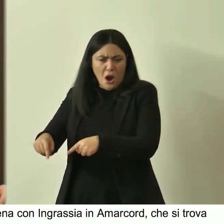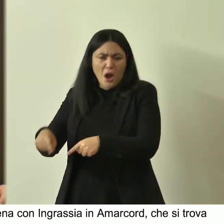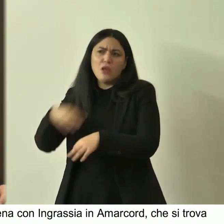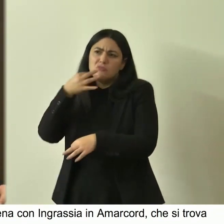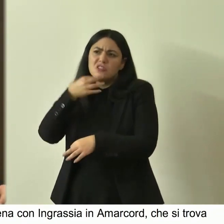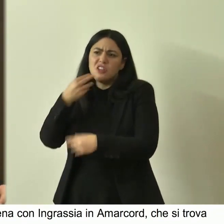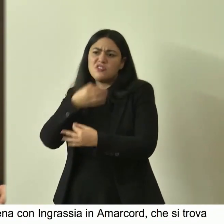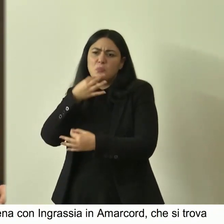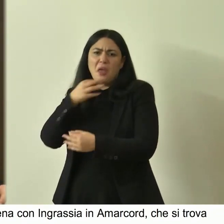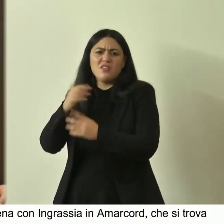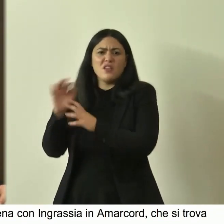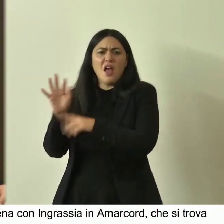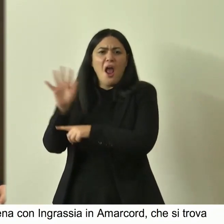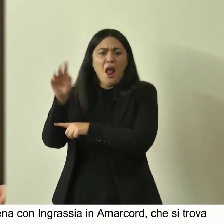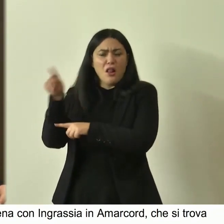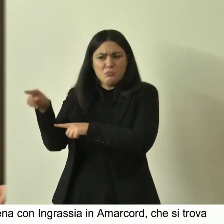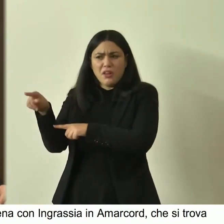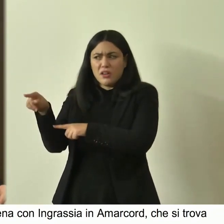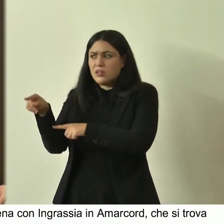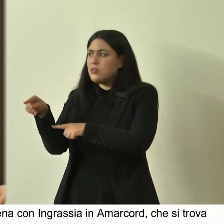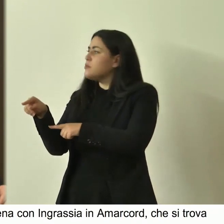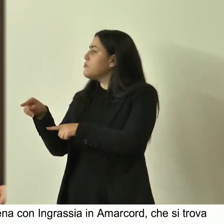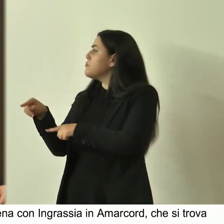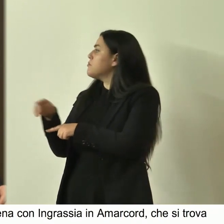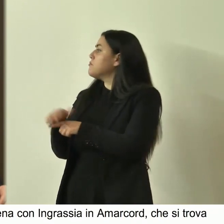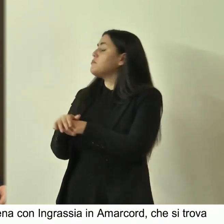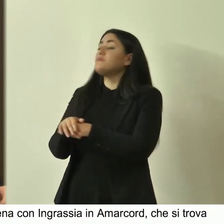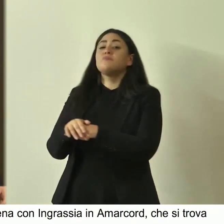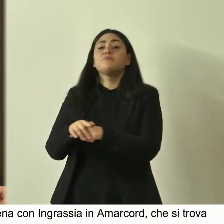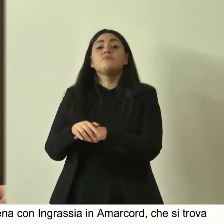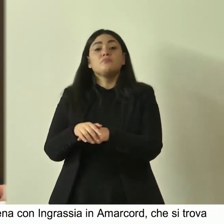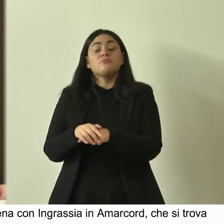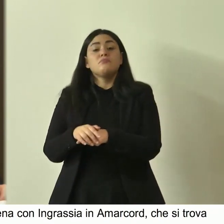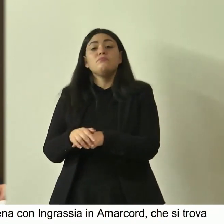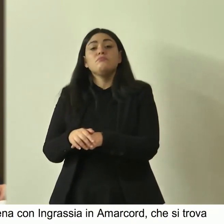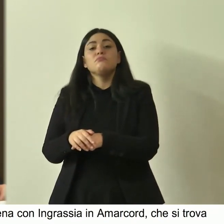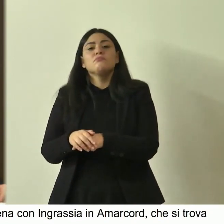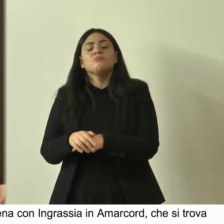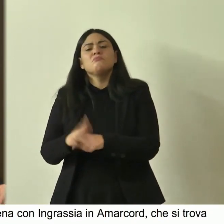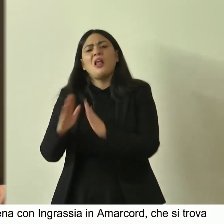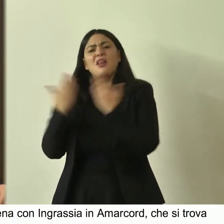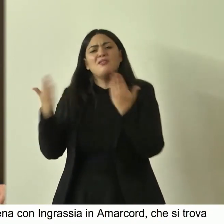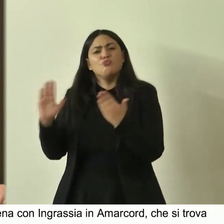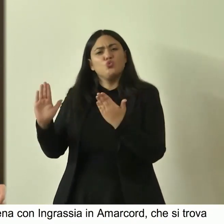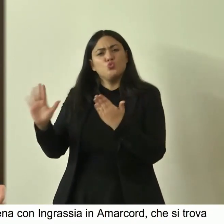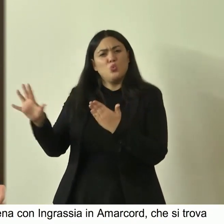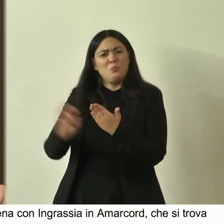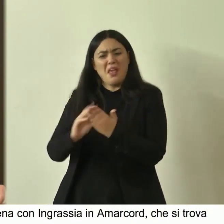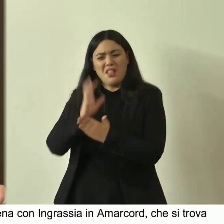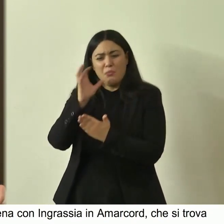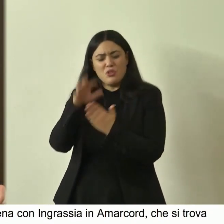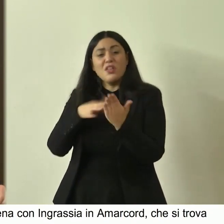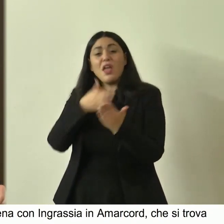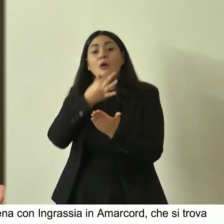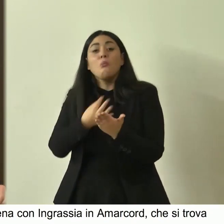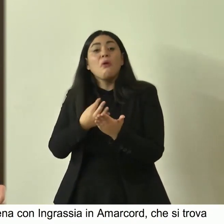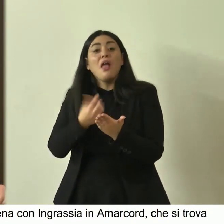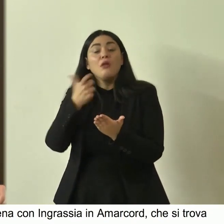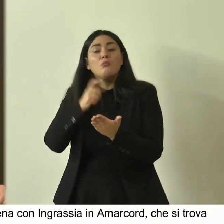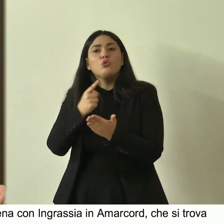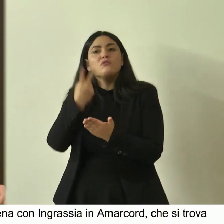sugli alberi questo è tratto da un suo libro che si chiama addirittura Cedi la strada agli alberi ed è bello perché secondo me coglie